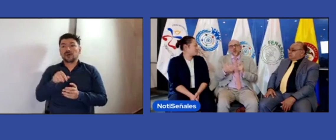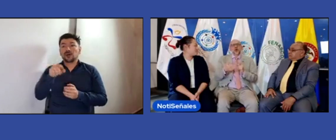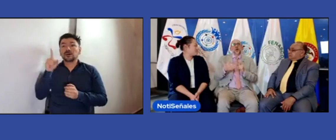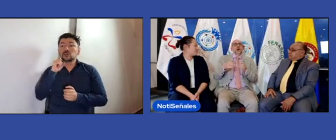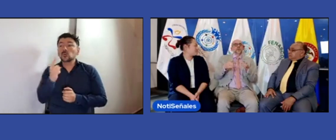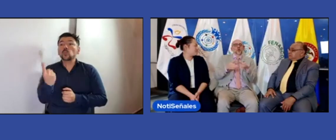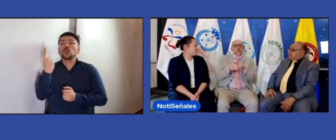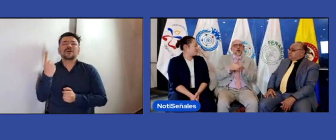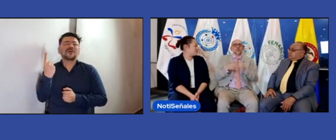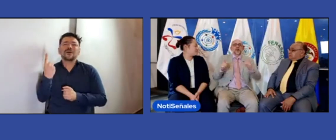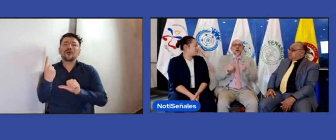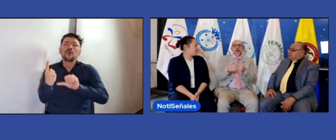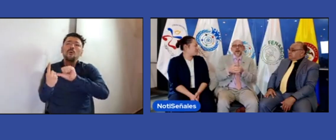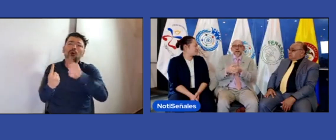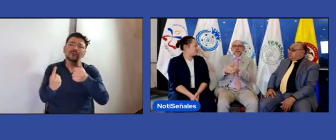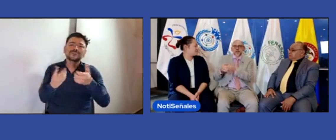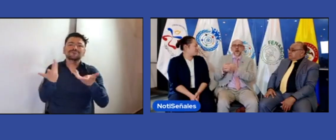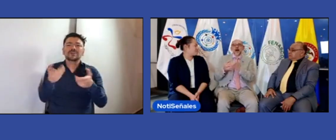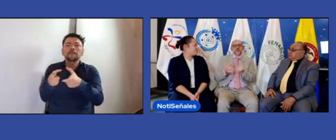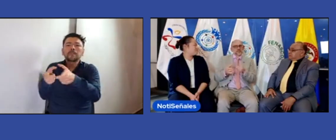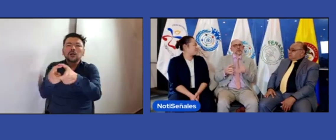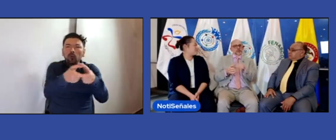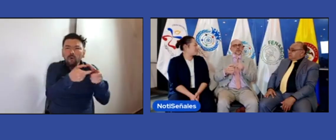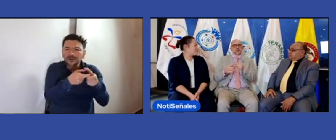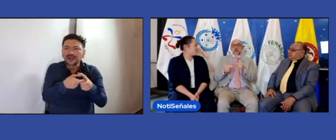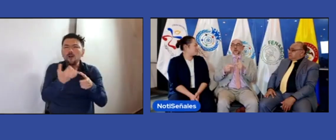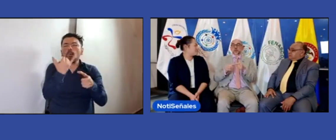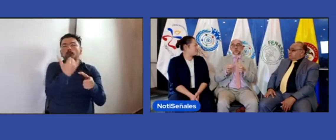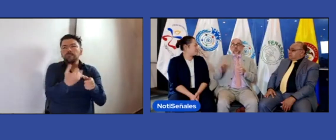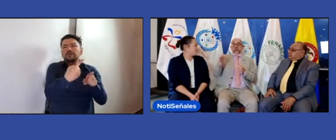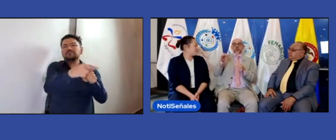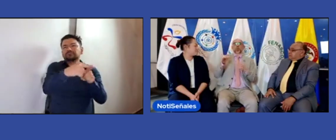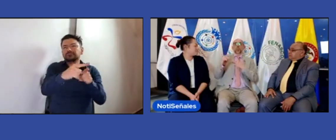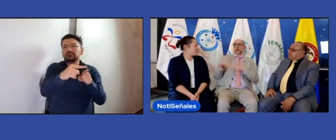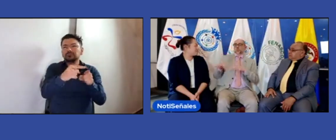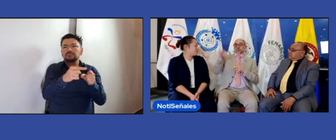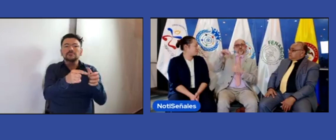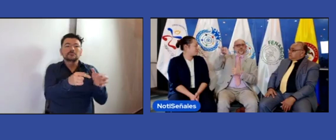Pero, pues, todos buscamos ese mismo fin en un movimiento asociativo.